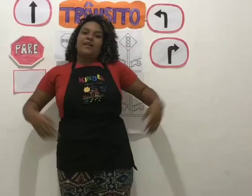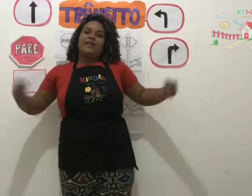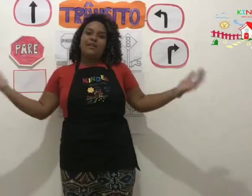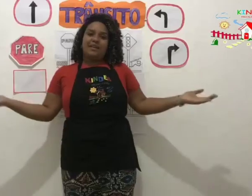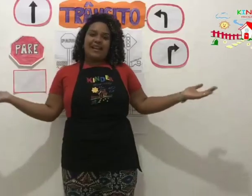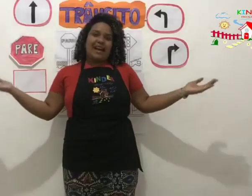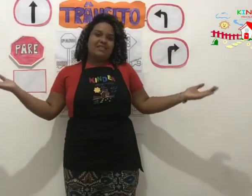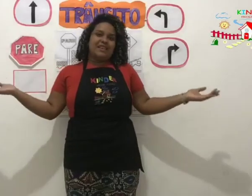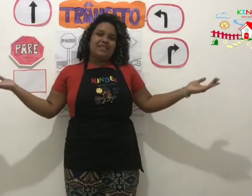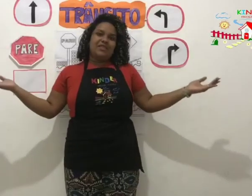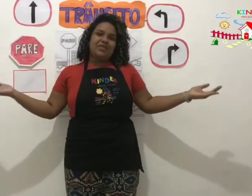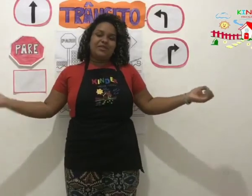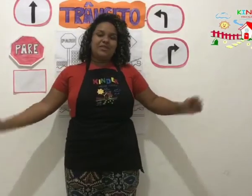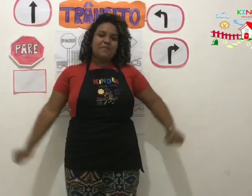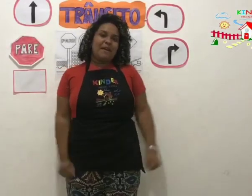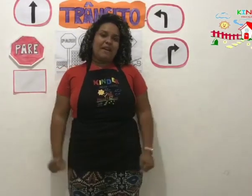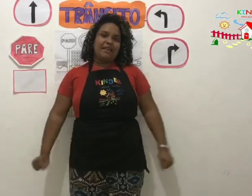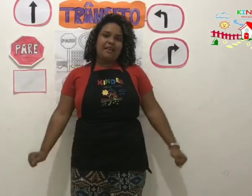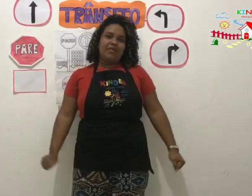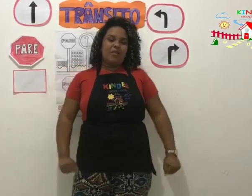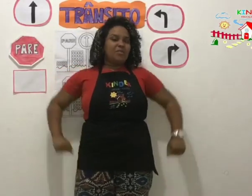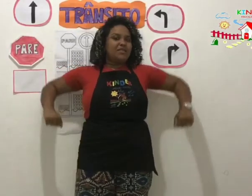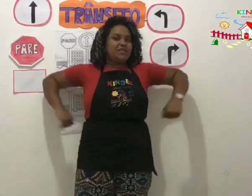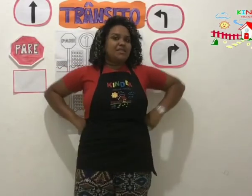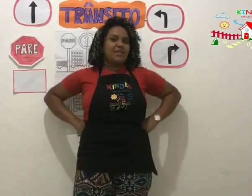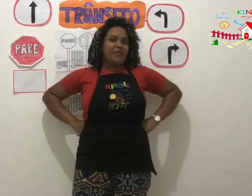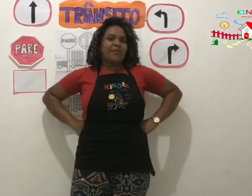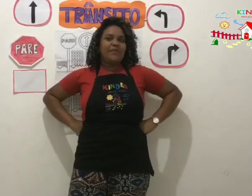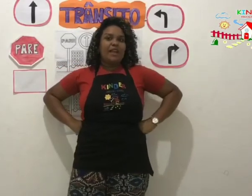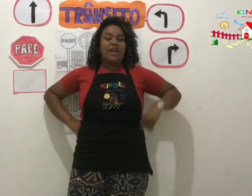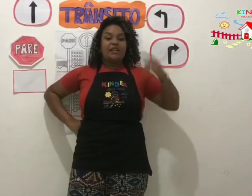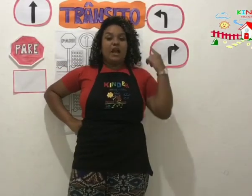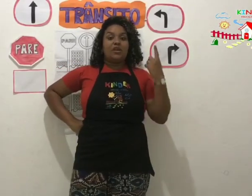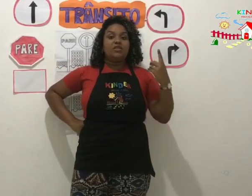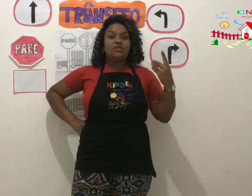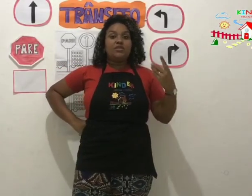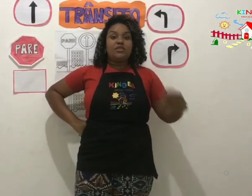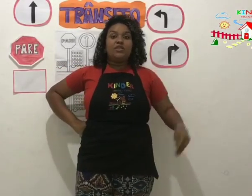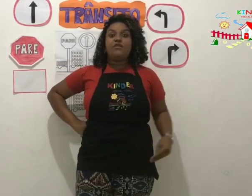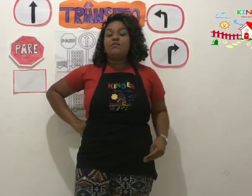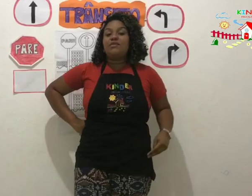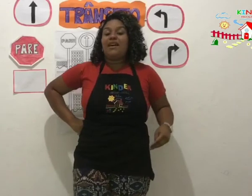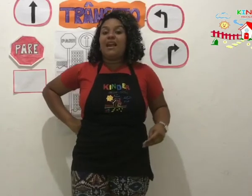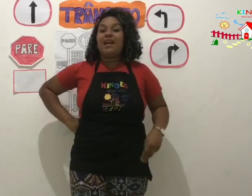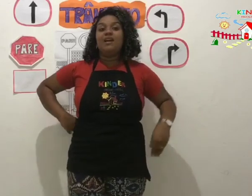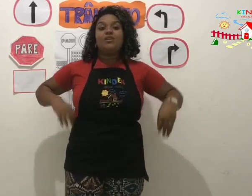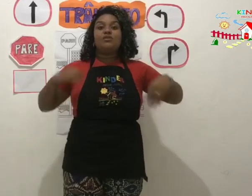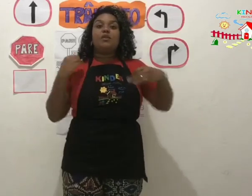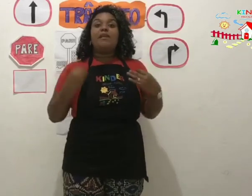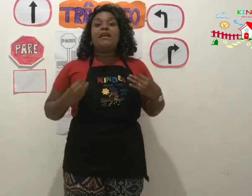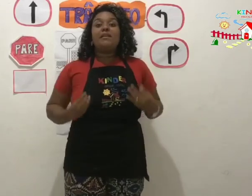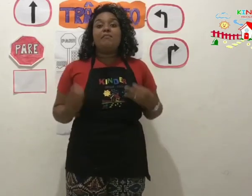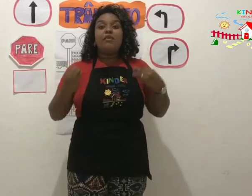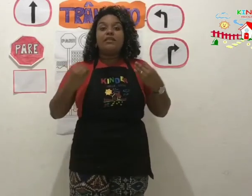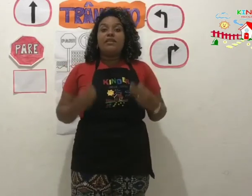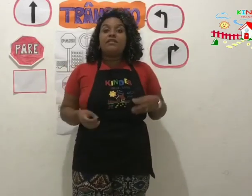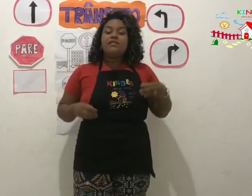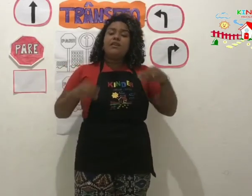Olá, Jardim Dois, tudo bem? Como vocês estão? Na aula de hoje, nós vamos falar sobre a importância